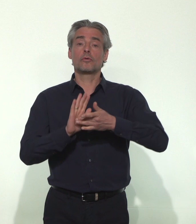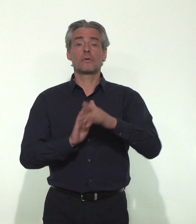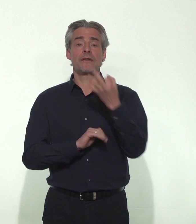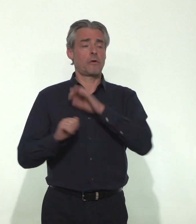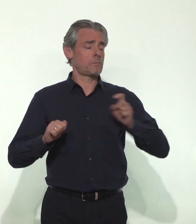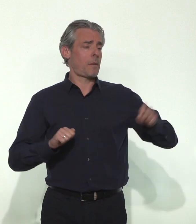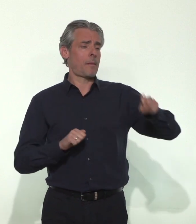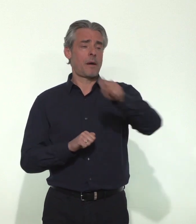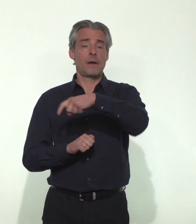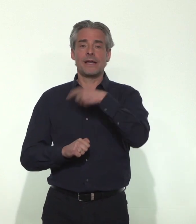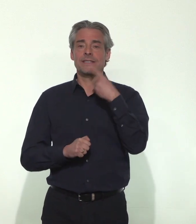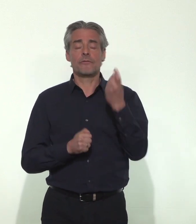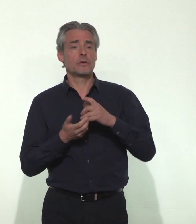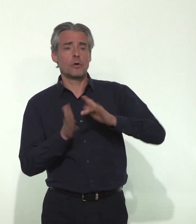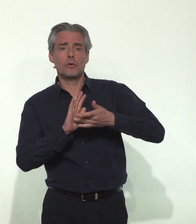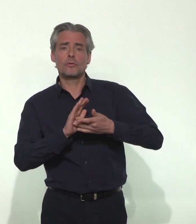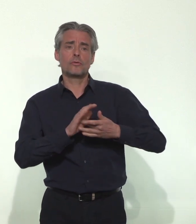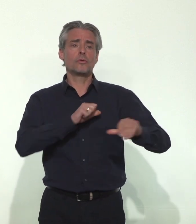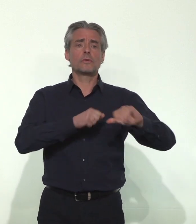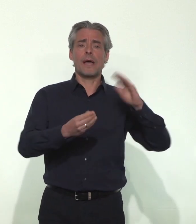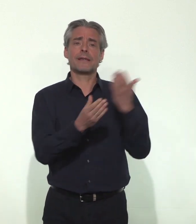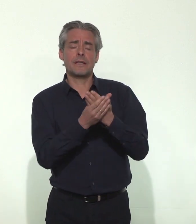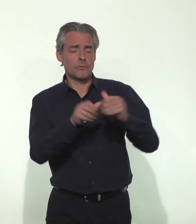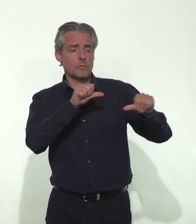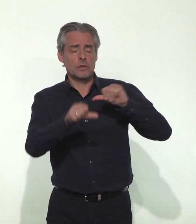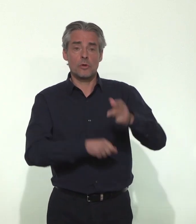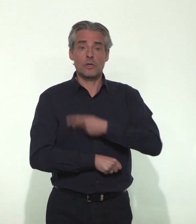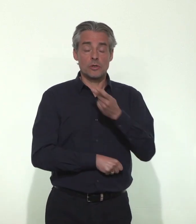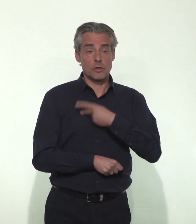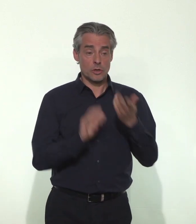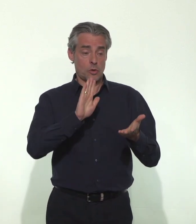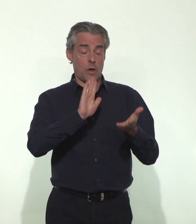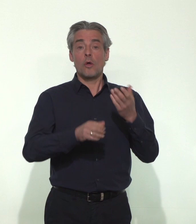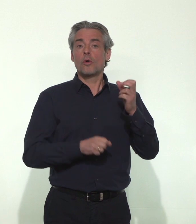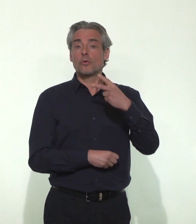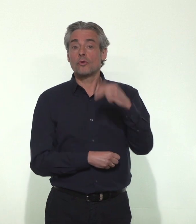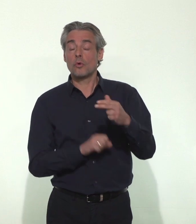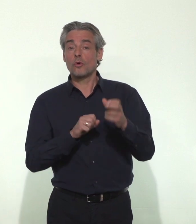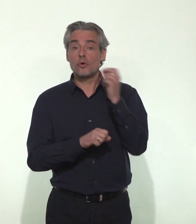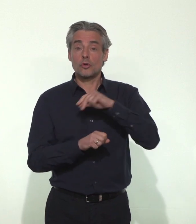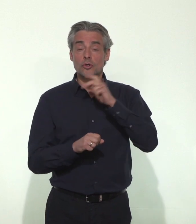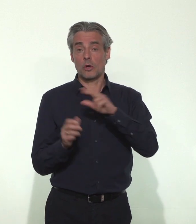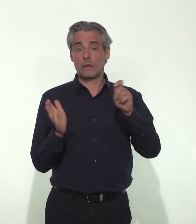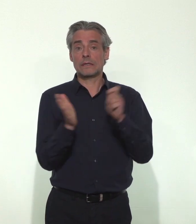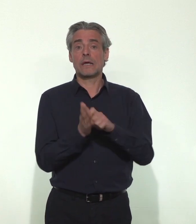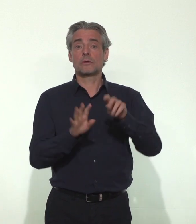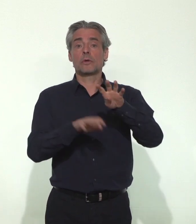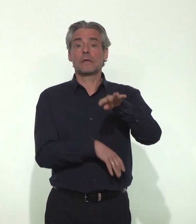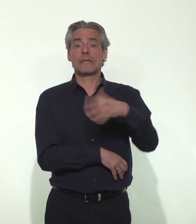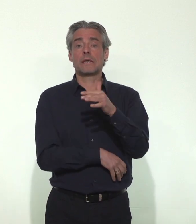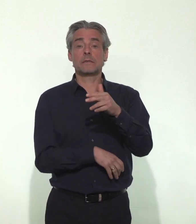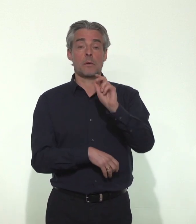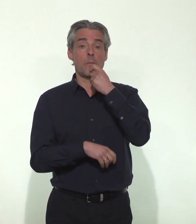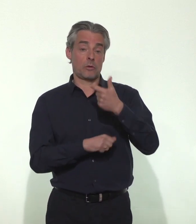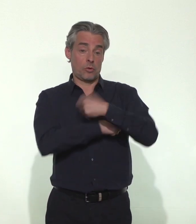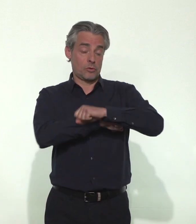France, permettant une déprogrammation de tous les actes médicaux et chirurgicaux non urgents depuis le week-end du 15 mars, il y a